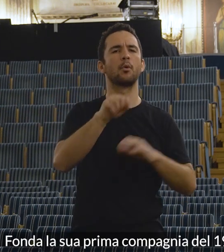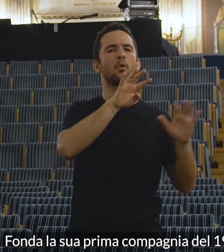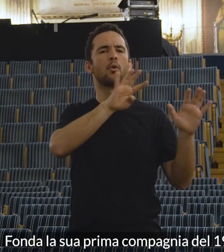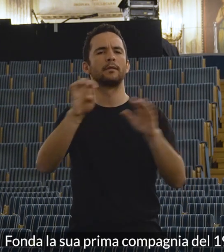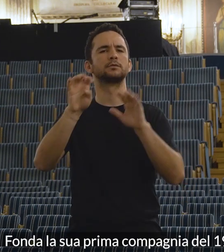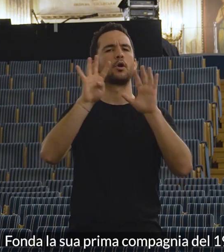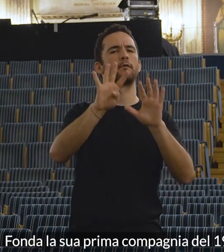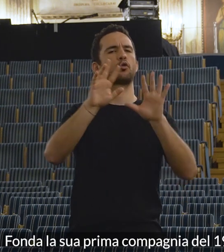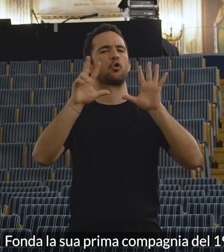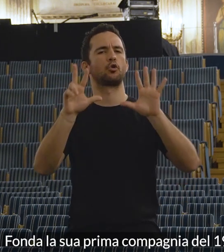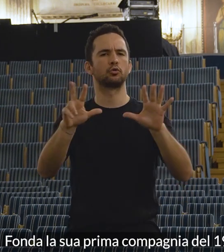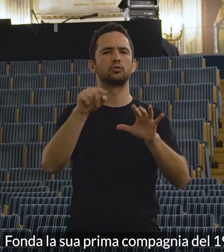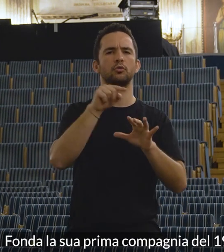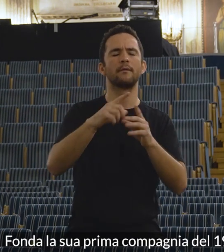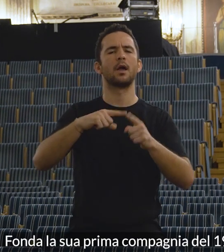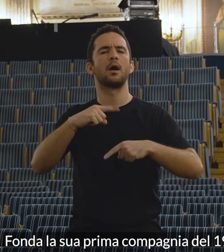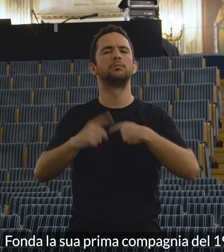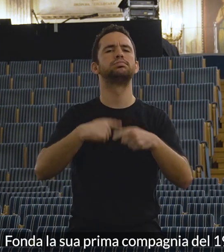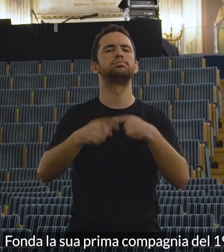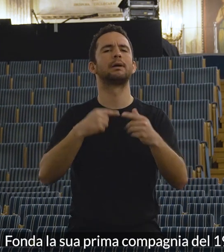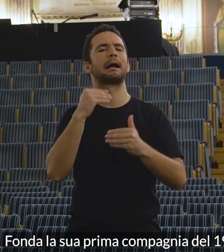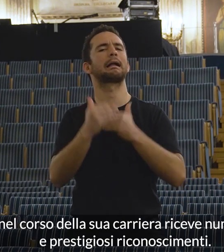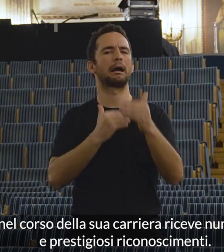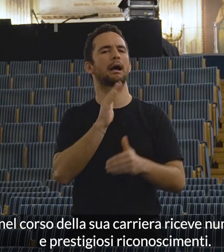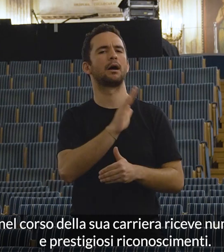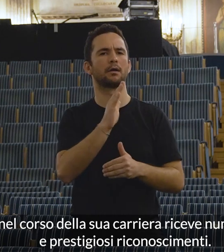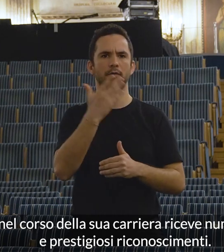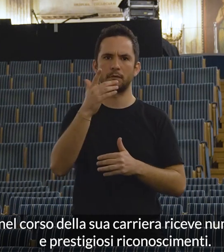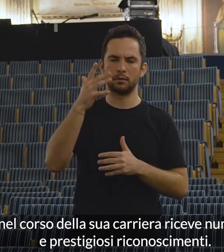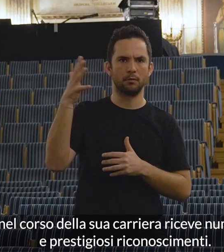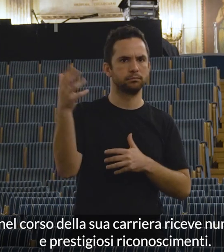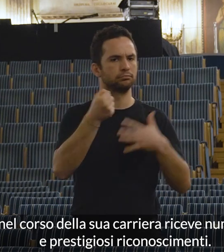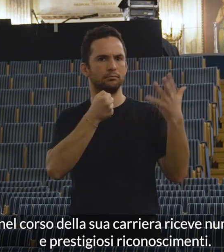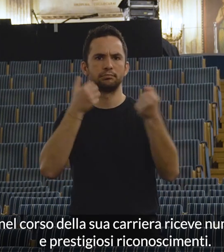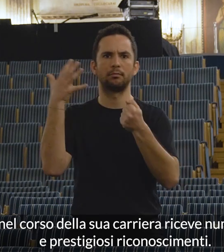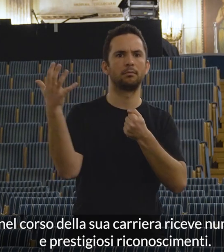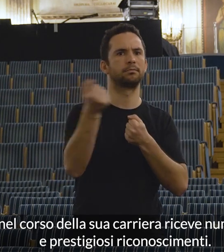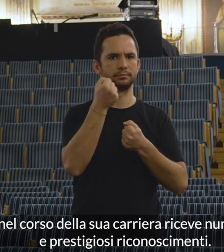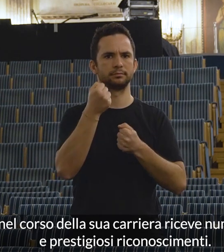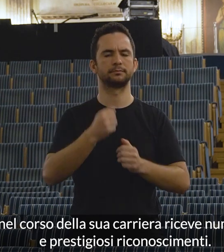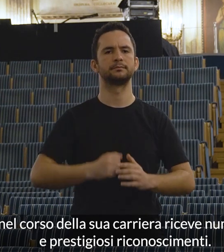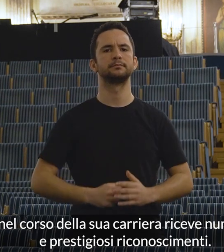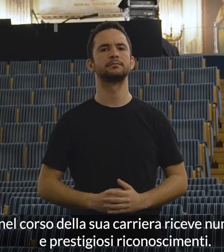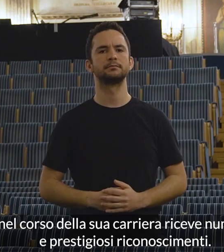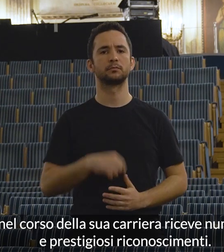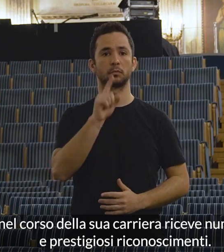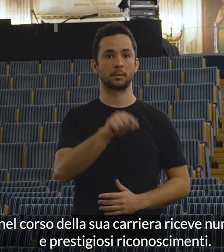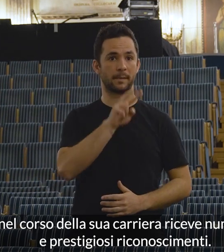compagnia nel 1998 e nel corso della sua carriera riceve numerosi e prestigiosi